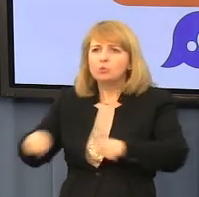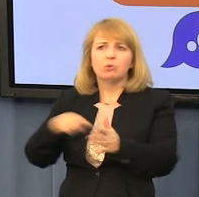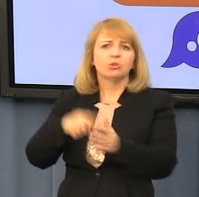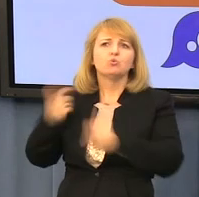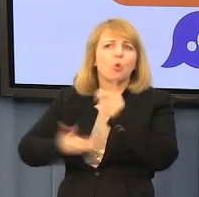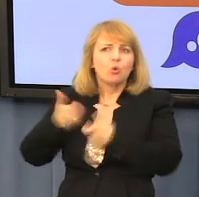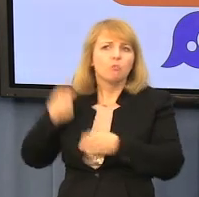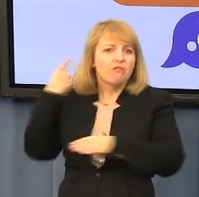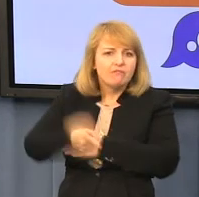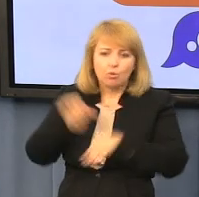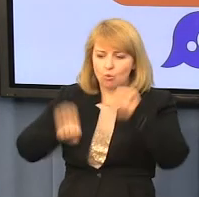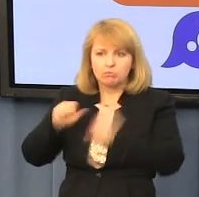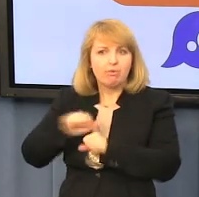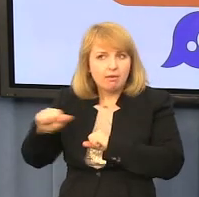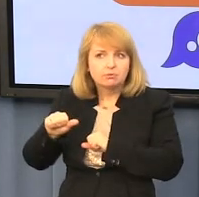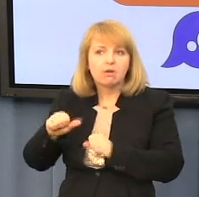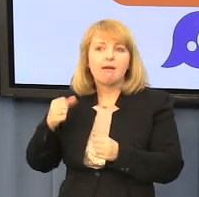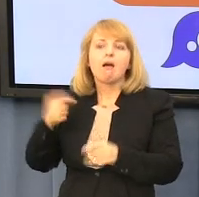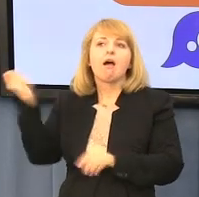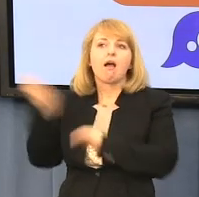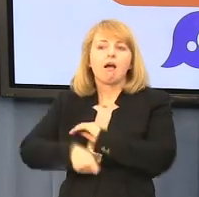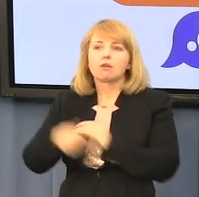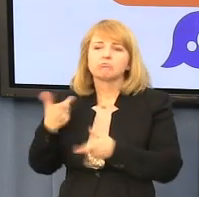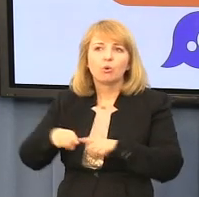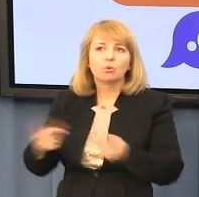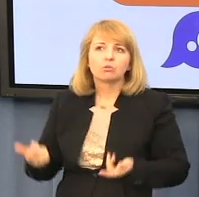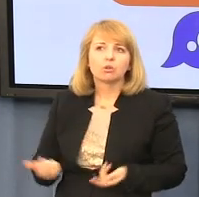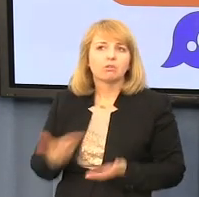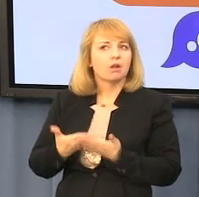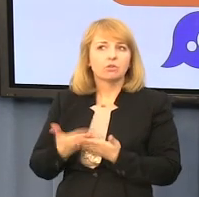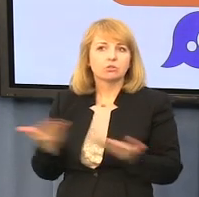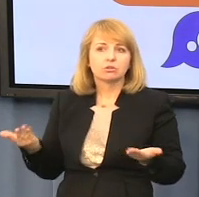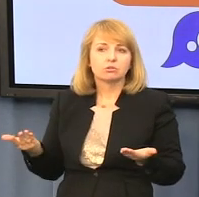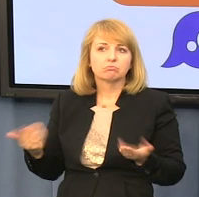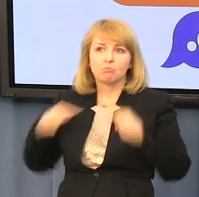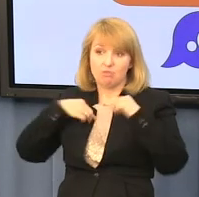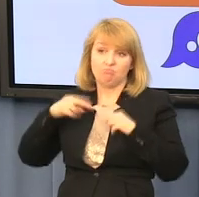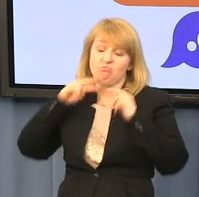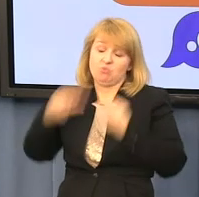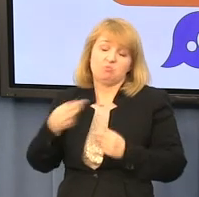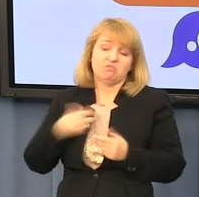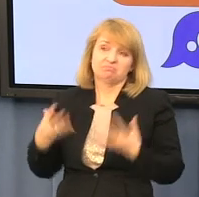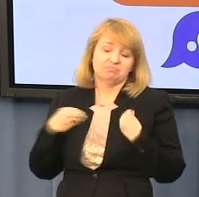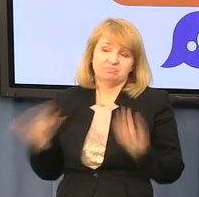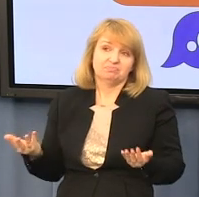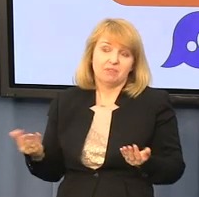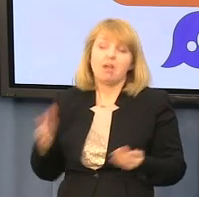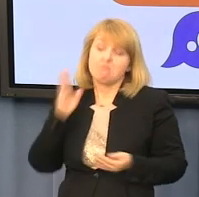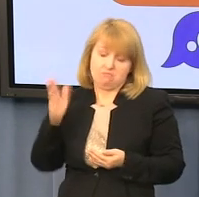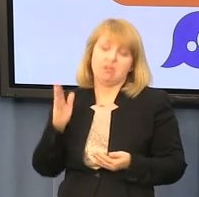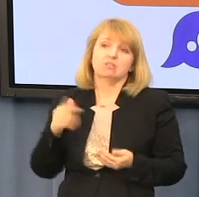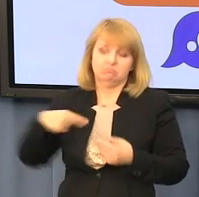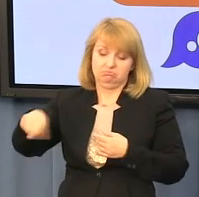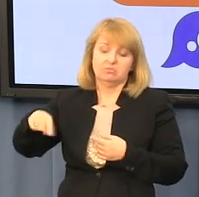przestępstwa. Do tej pory oczywiście nie dostałem odpowiedzi. Ona pewnie będzie, ale tak czy inaczej